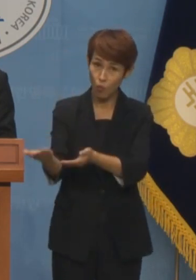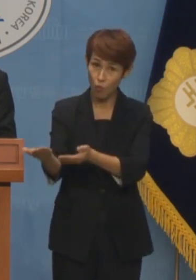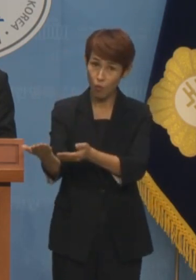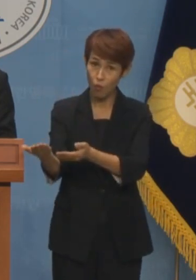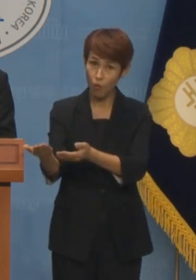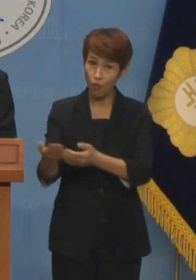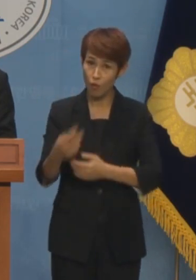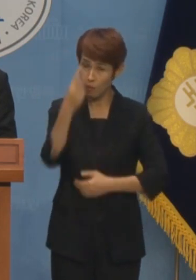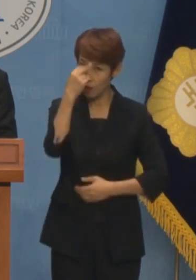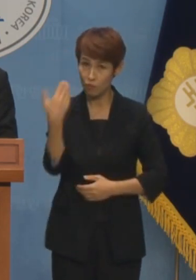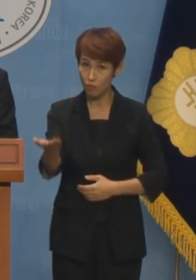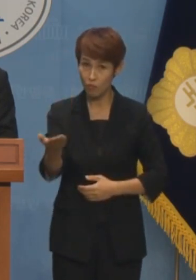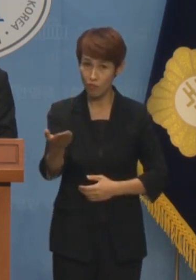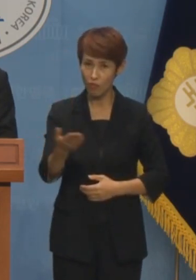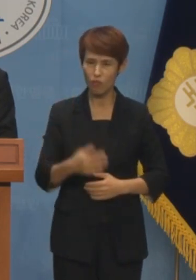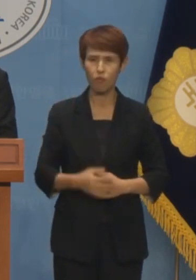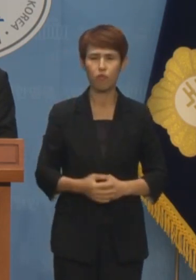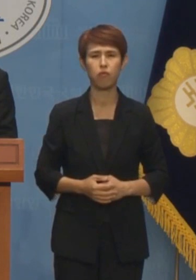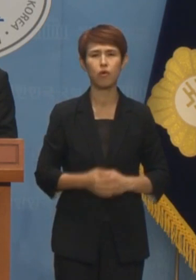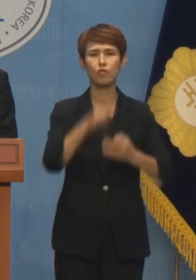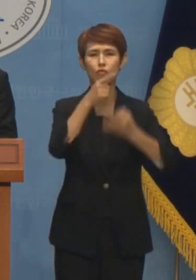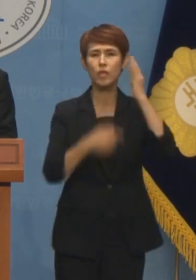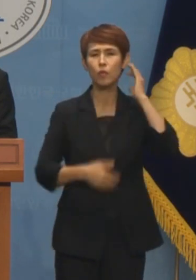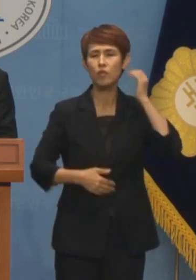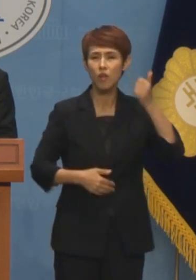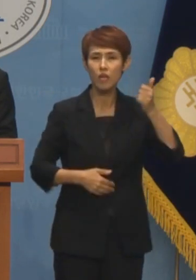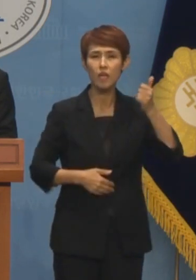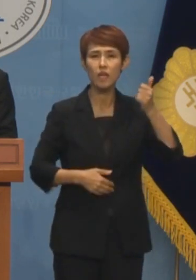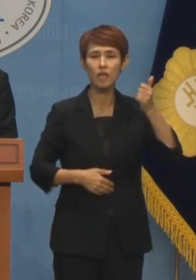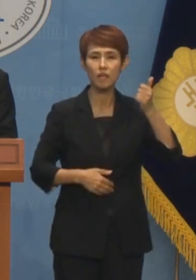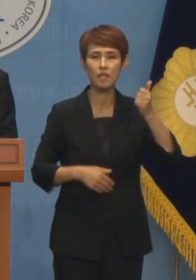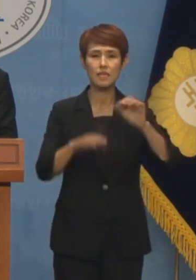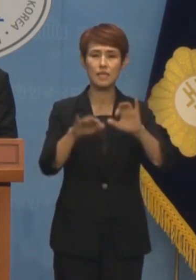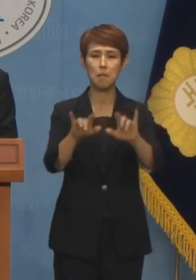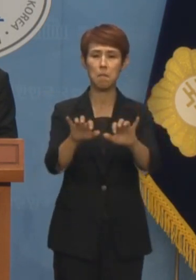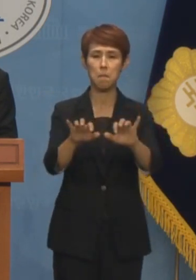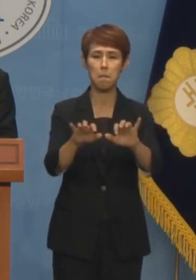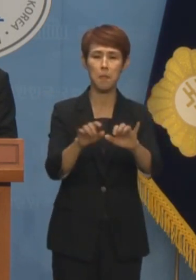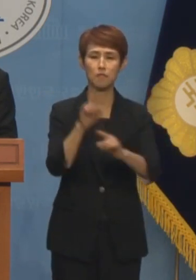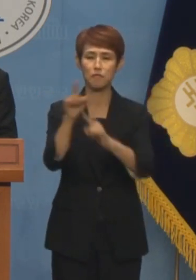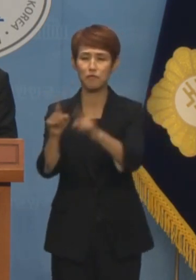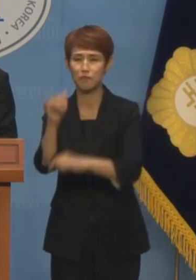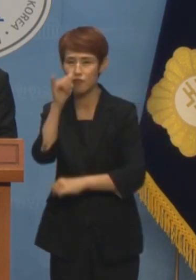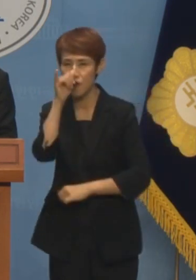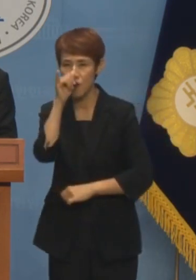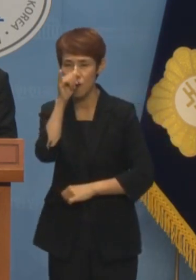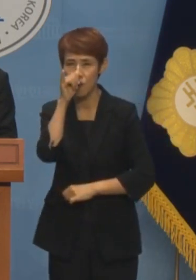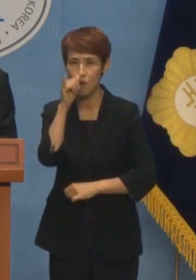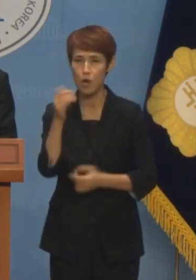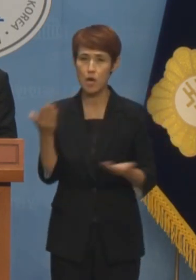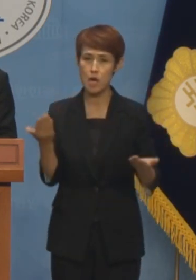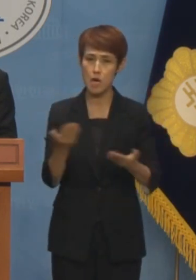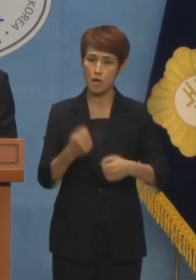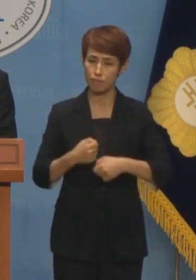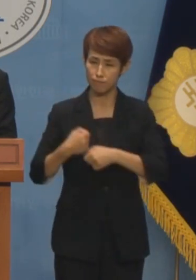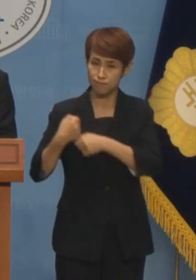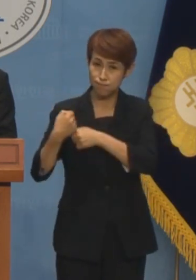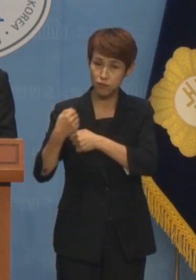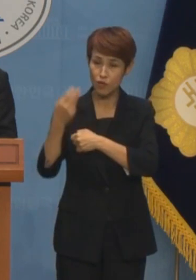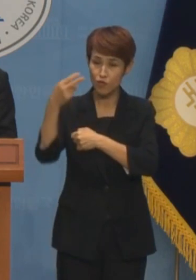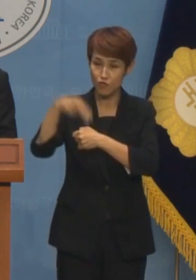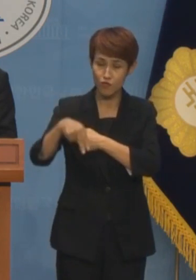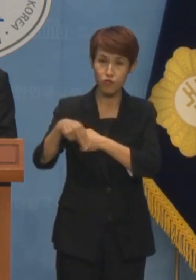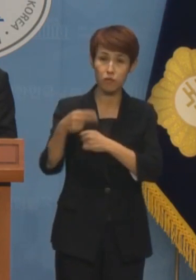윤석열 대통령이 민원 사주와 위증 그리고 방만한 근태의 류 위원장을 계속 감싸는 것은